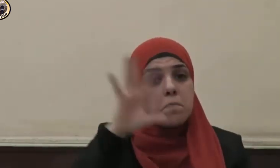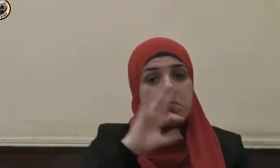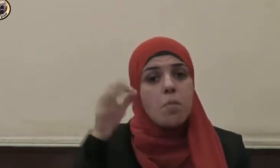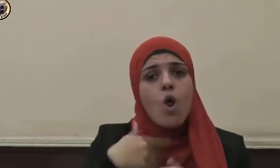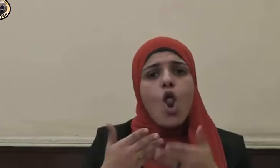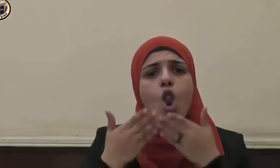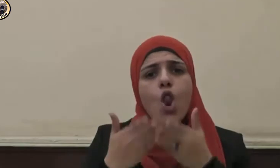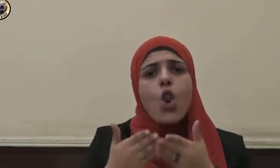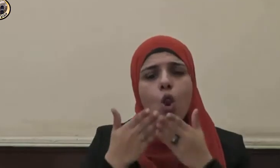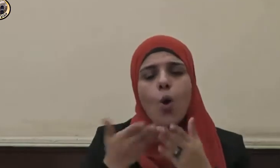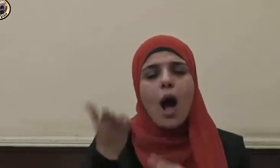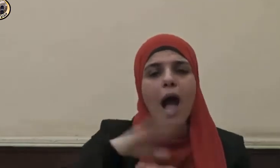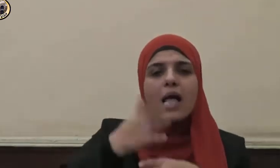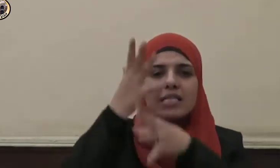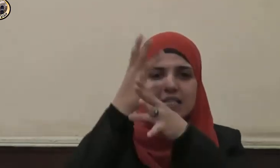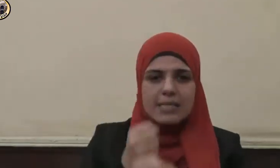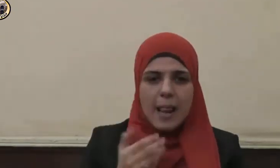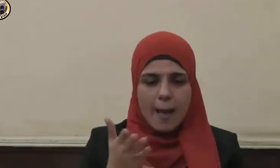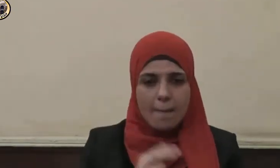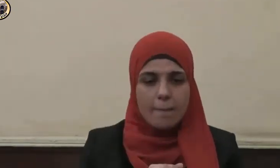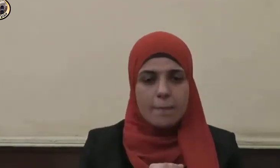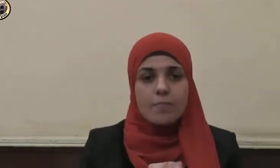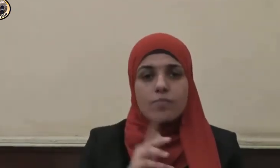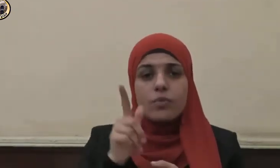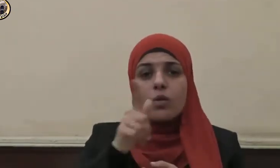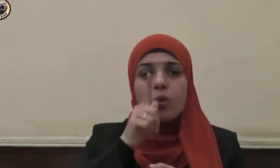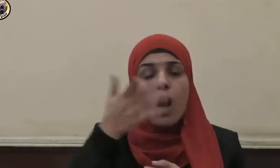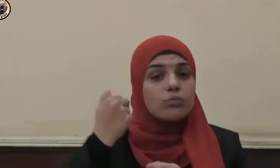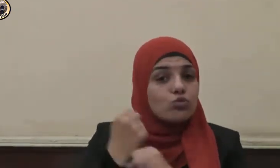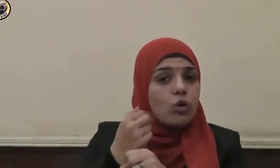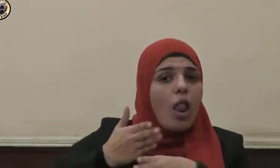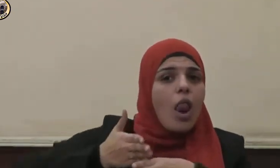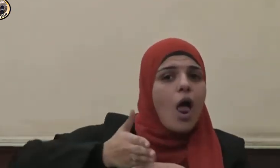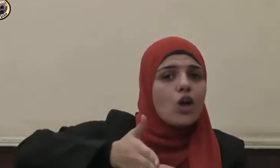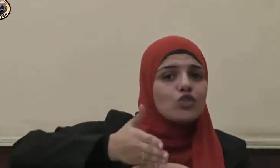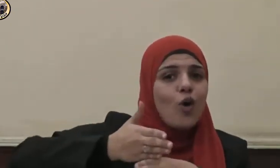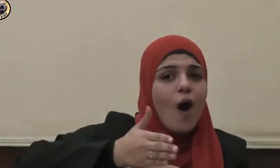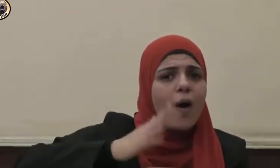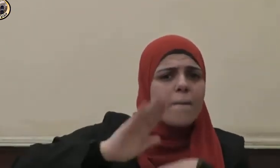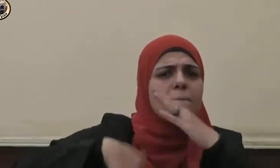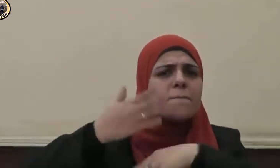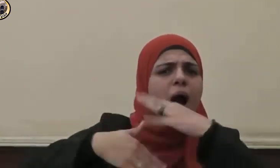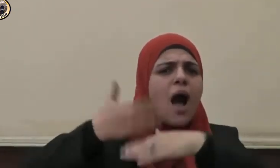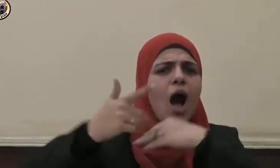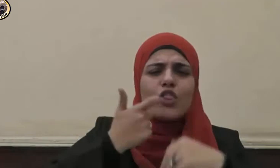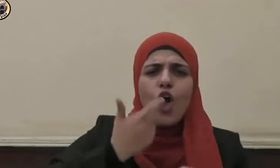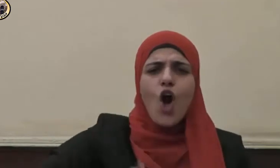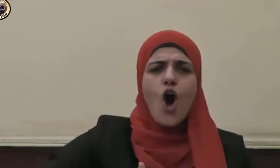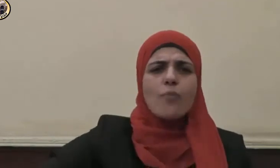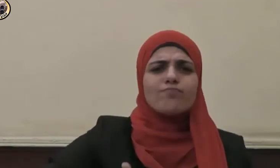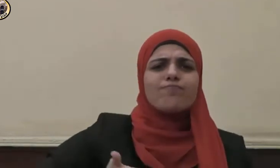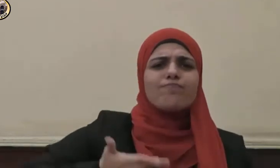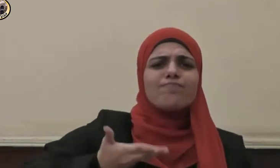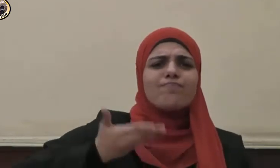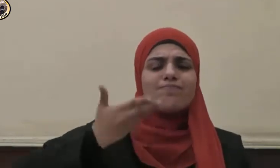نوح عليه السلام كان نجارا وبعد عمر طويل في